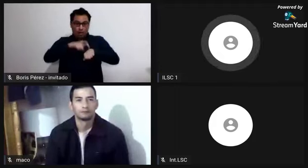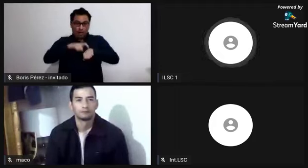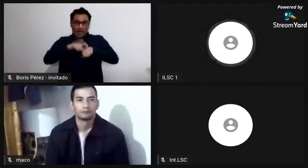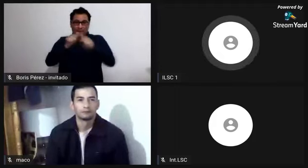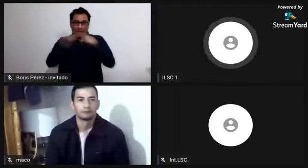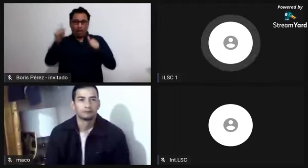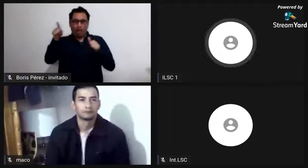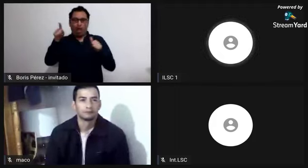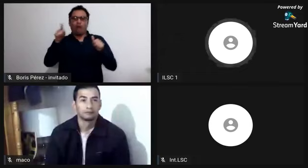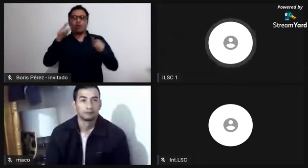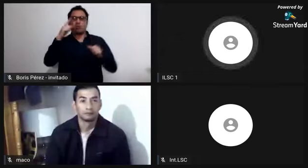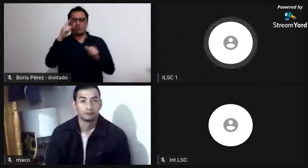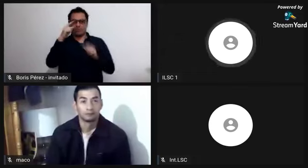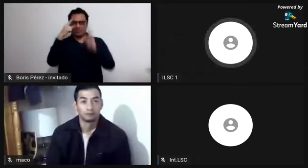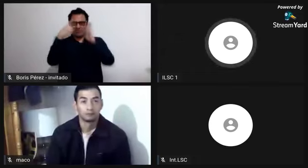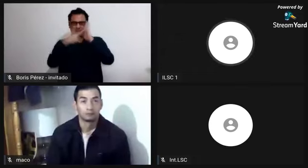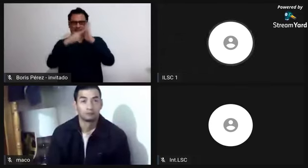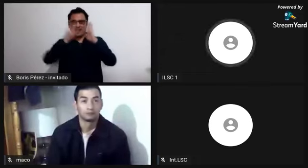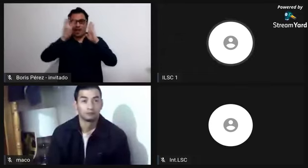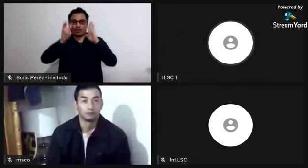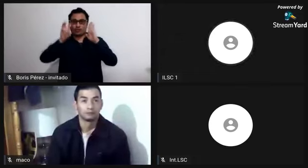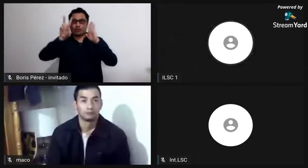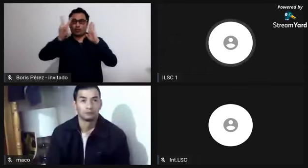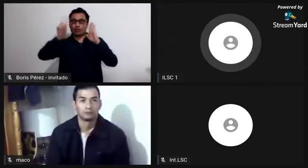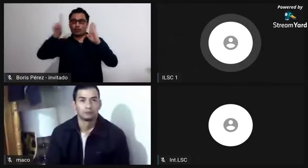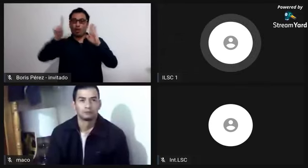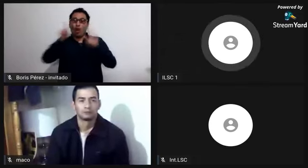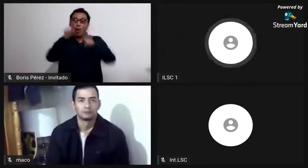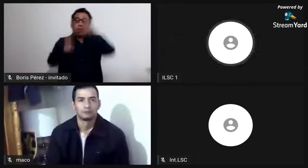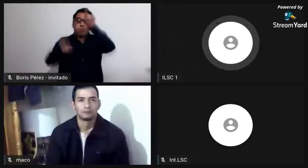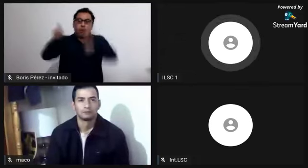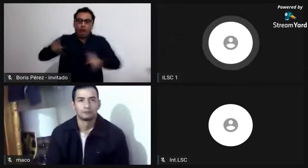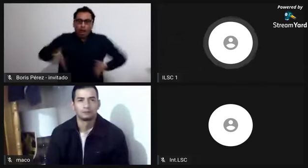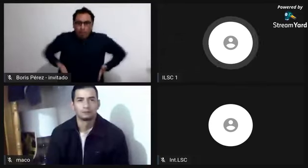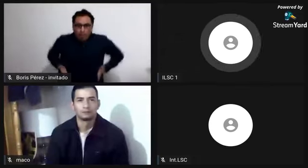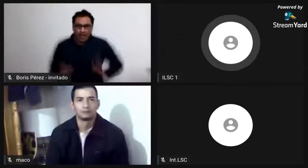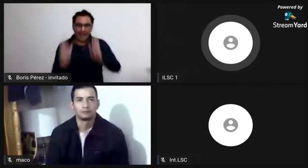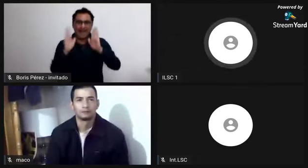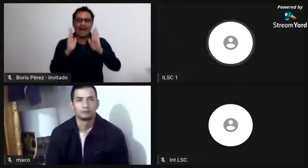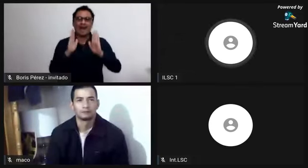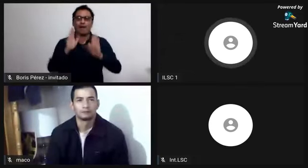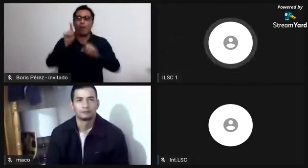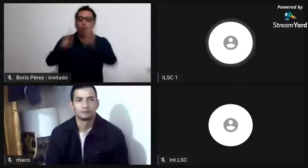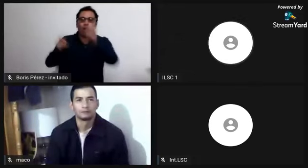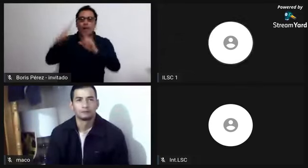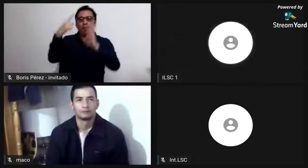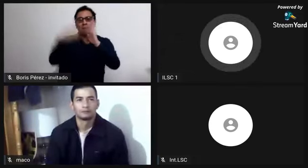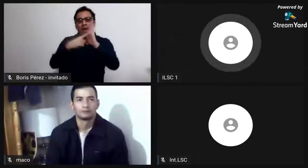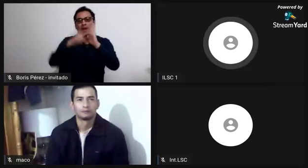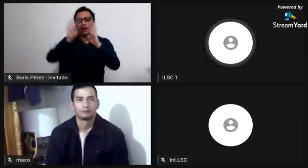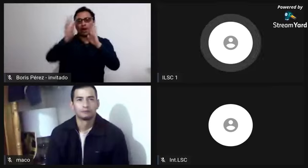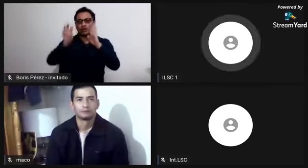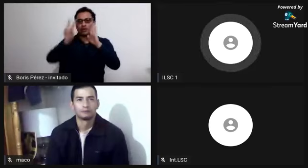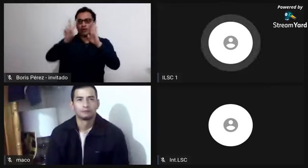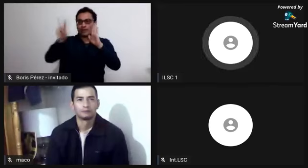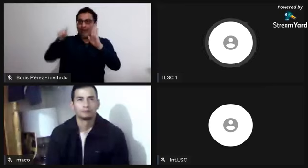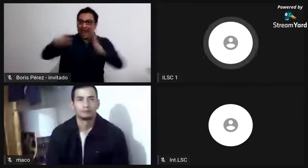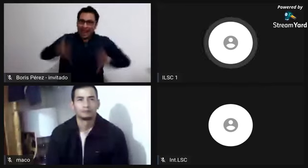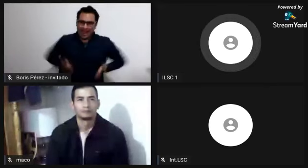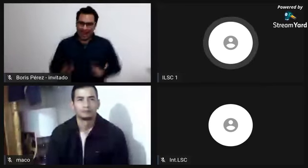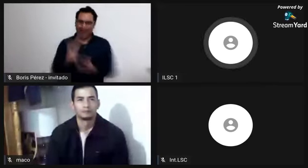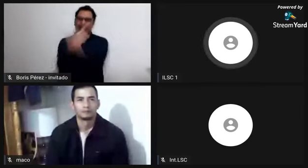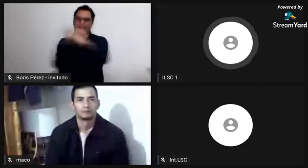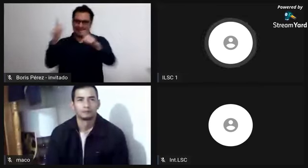que desde que se da todo el proceso de liberación, no son liberados por completo, sino que, como